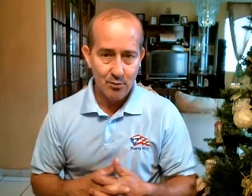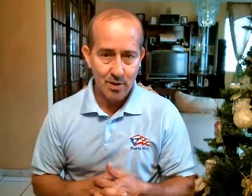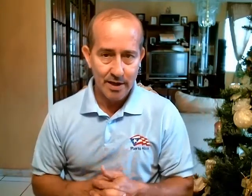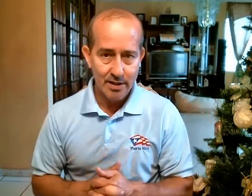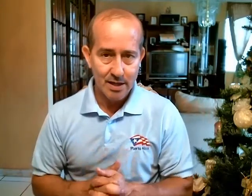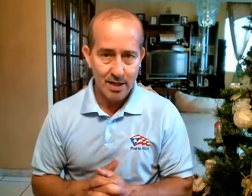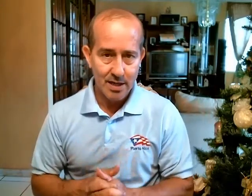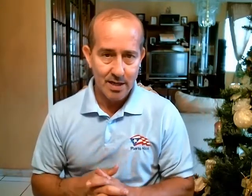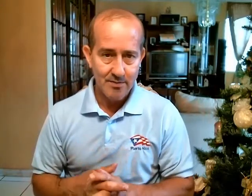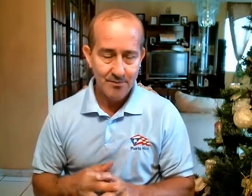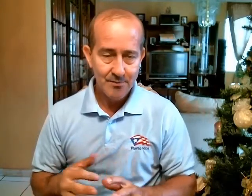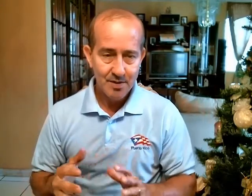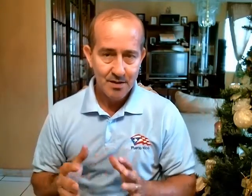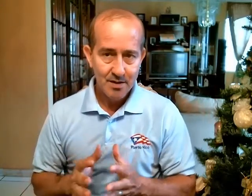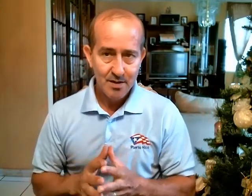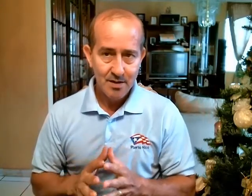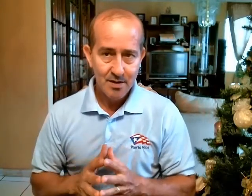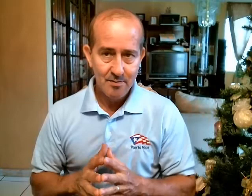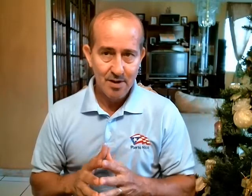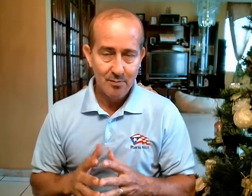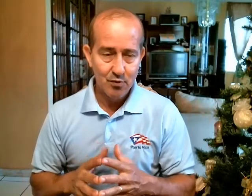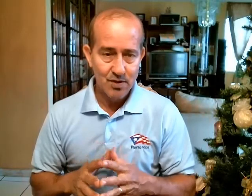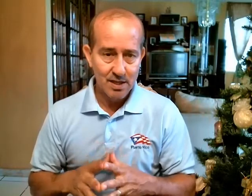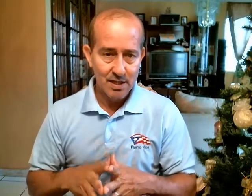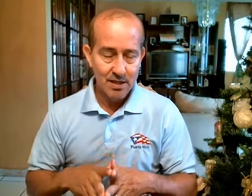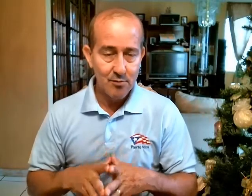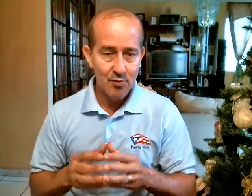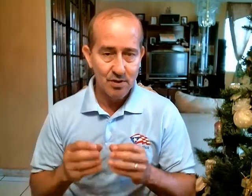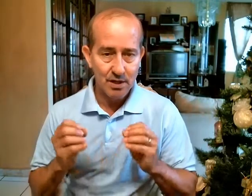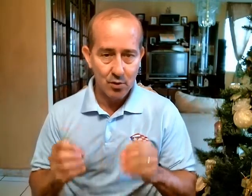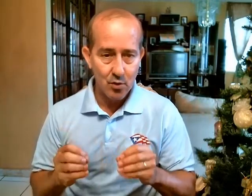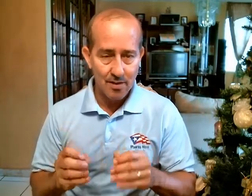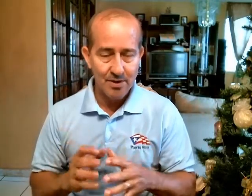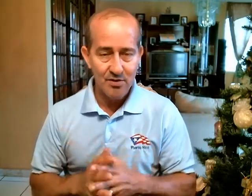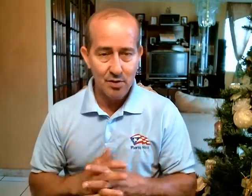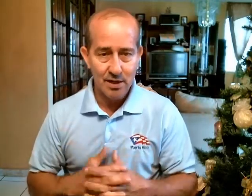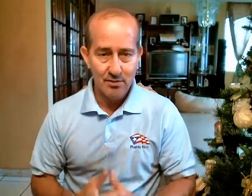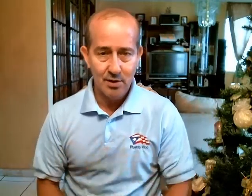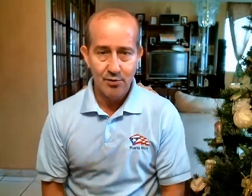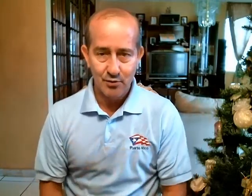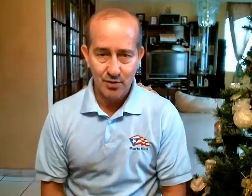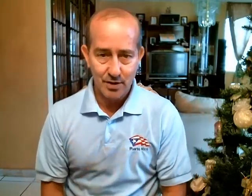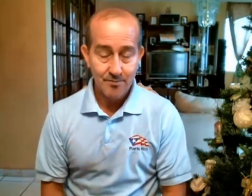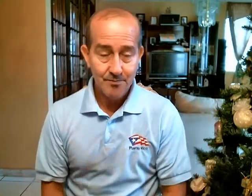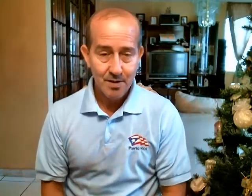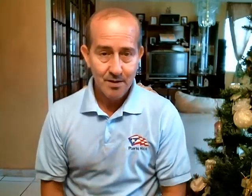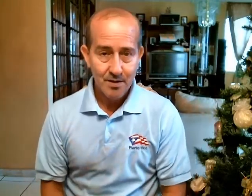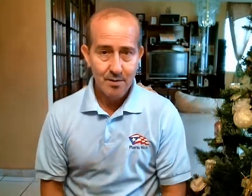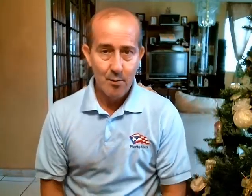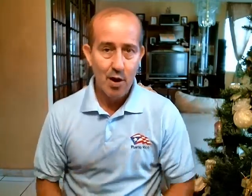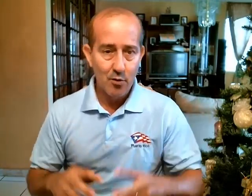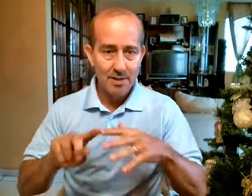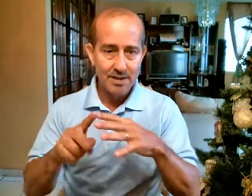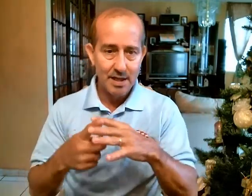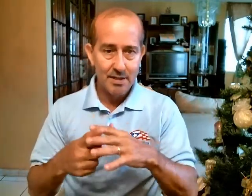40 verbos y adjetivos que toda persona debe conocer Vamos a comenzar